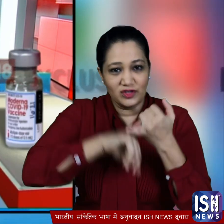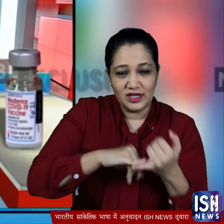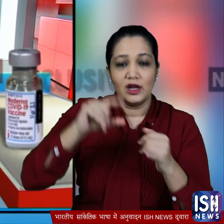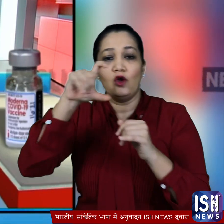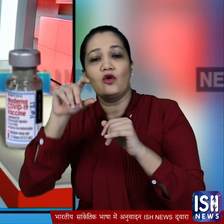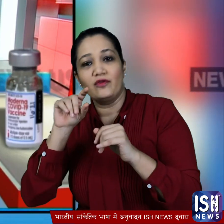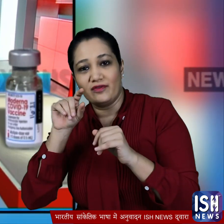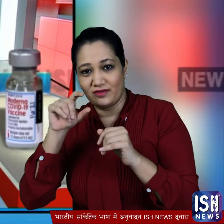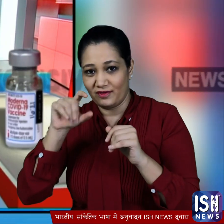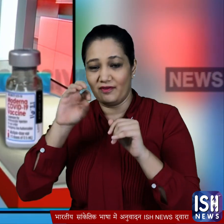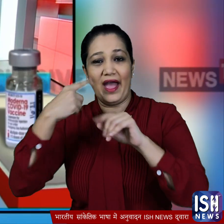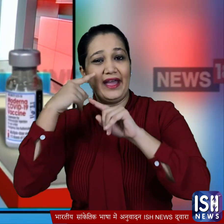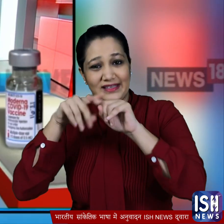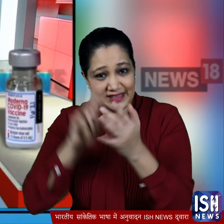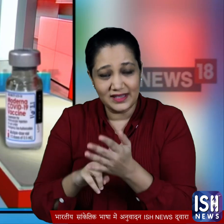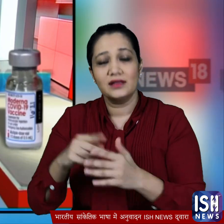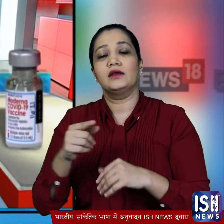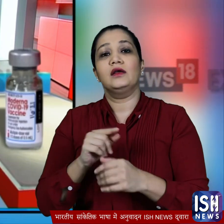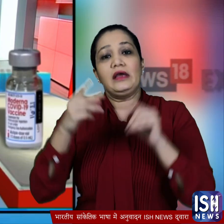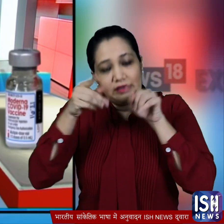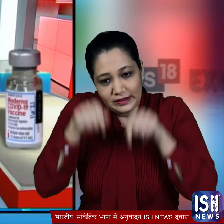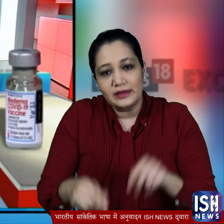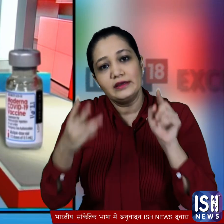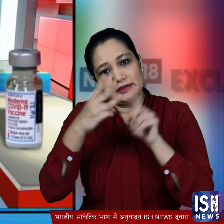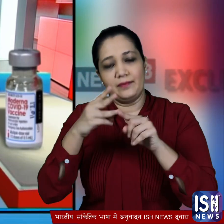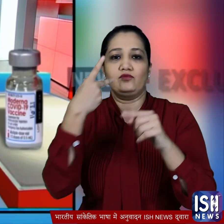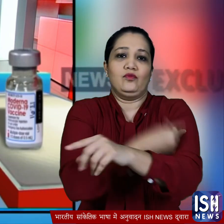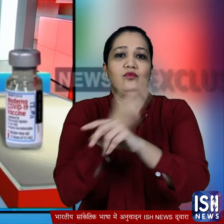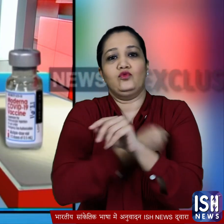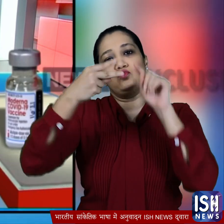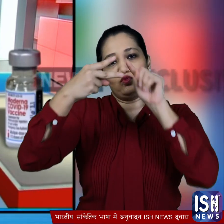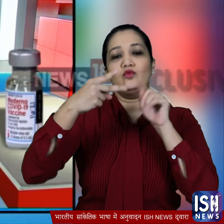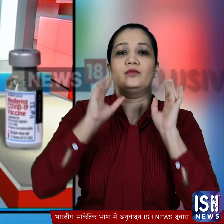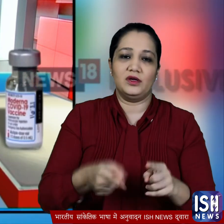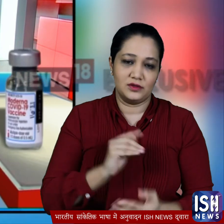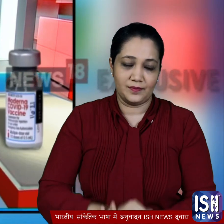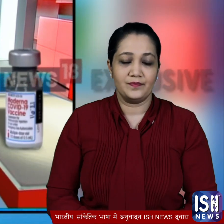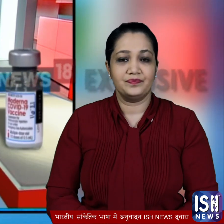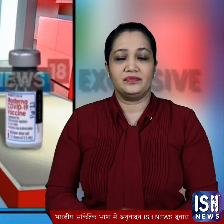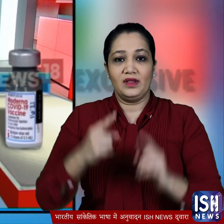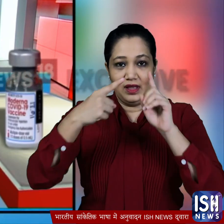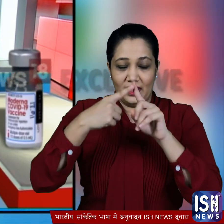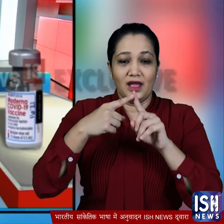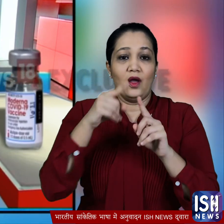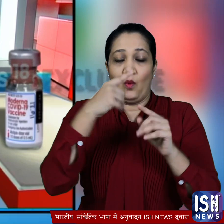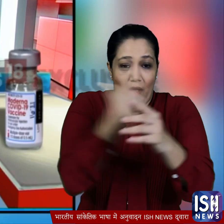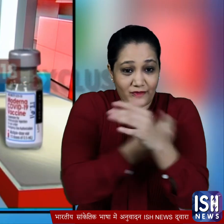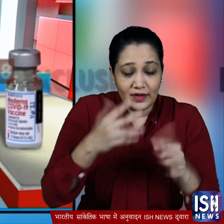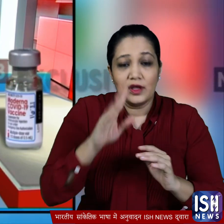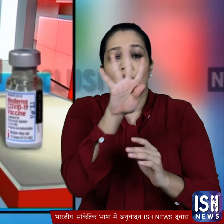की तरह लोगों को इसकी भी दो डोज लगवानी हो पता जा रहा है कि पहली डोज के चार अपते बाद दूसरी डोज